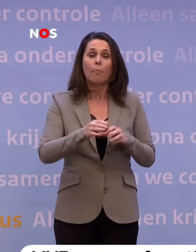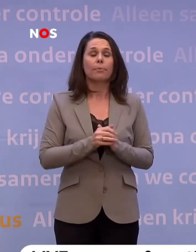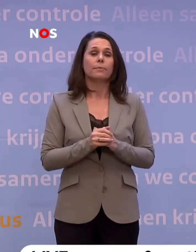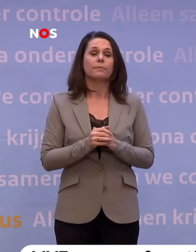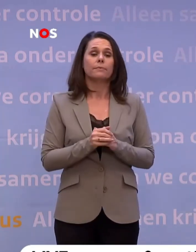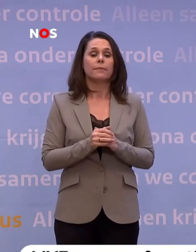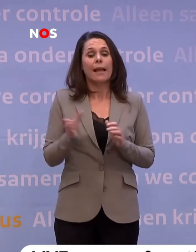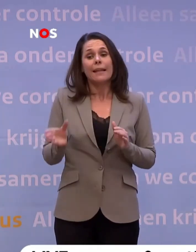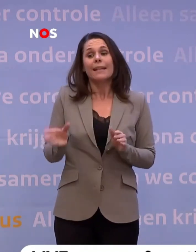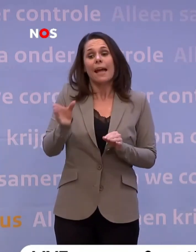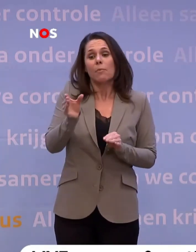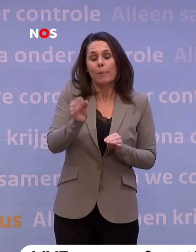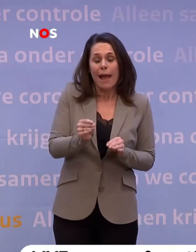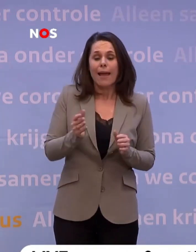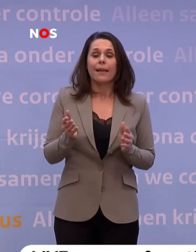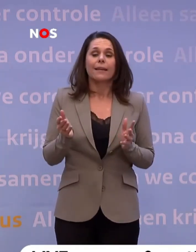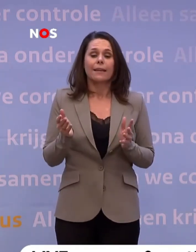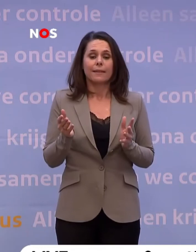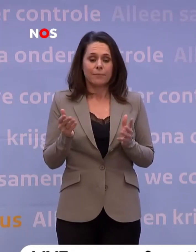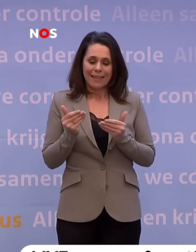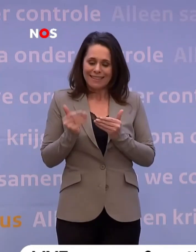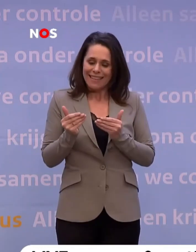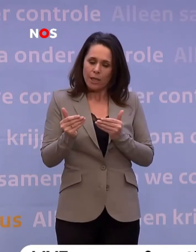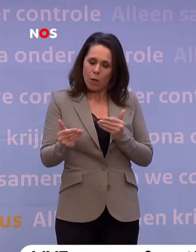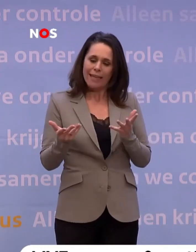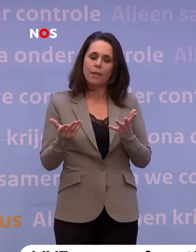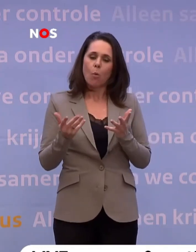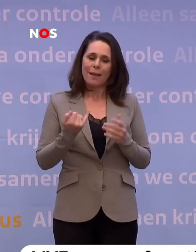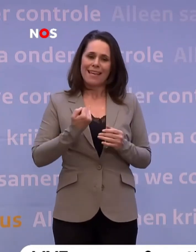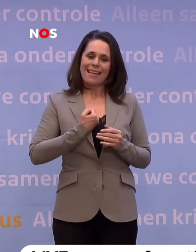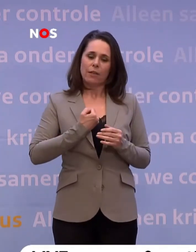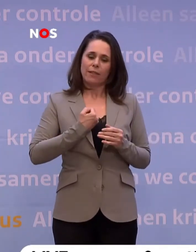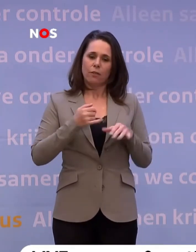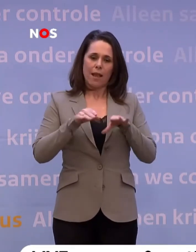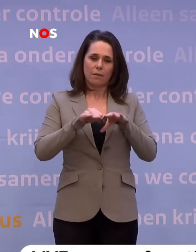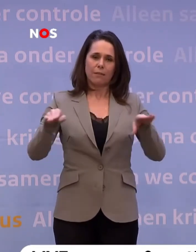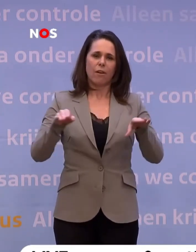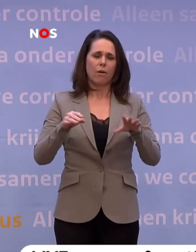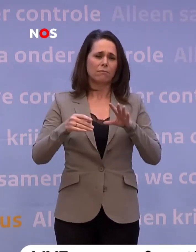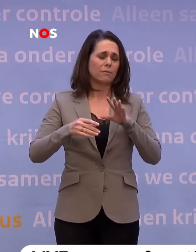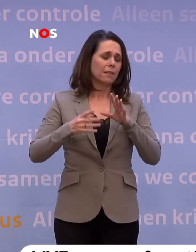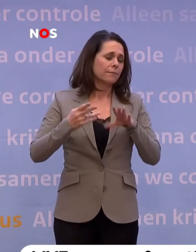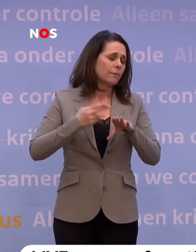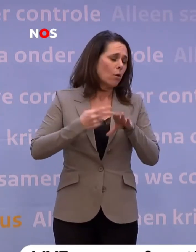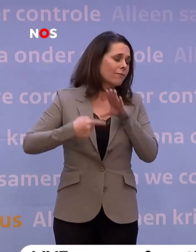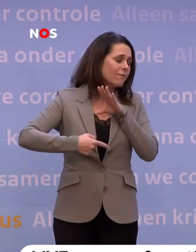heb je dan nog de stap van serologie op individueel niveau. Dat vereist natuurlijk heel erg veel meer testen.